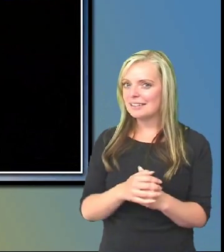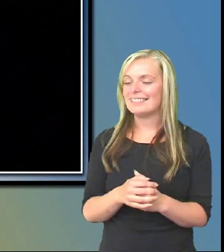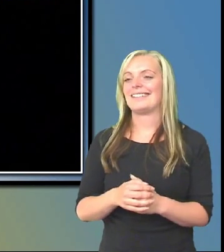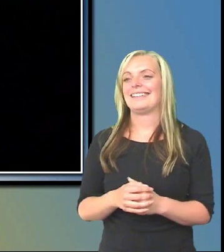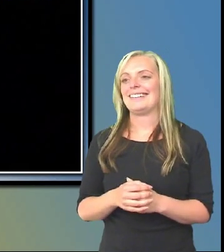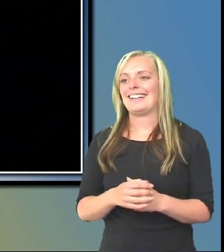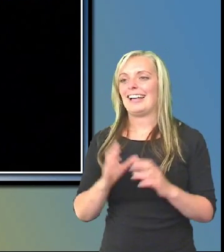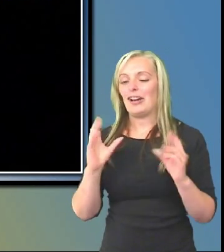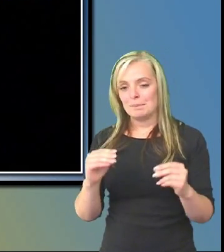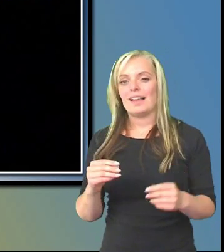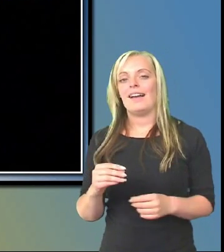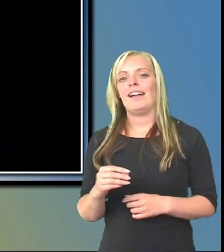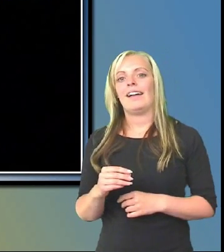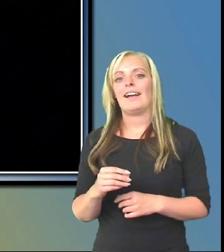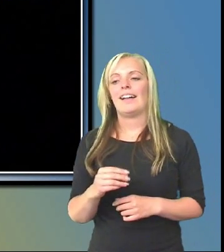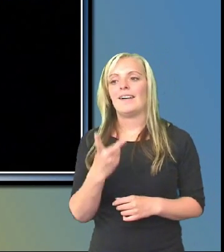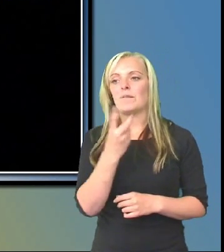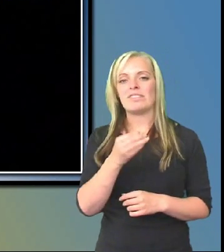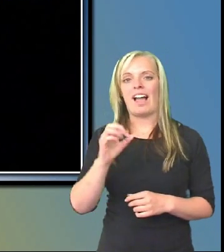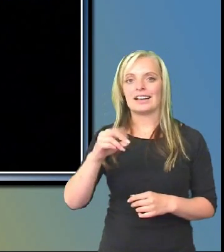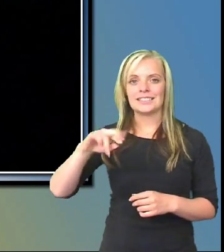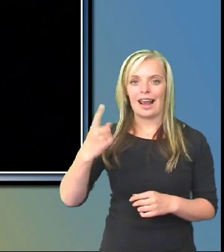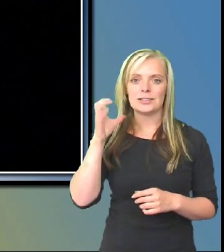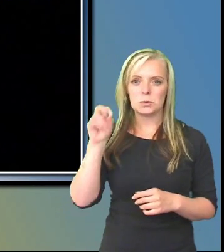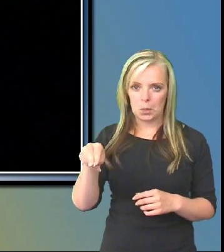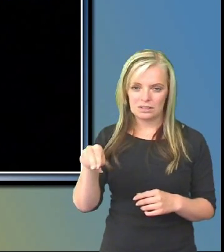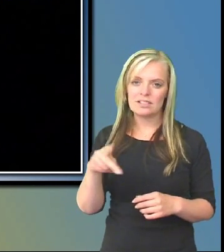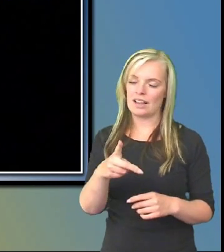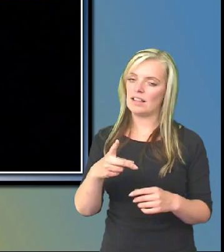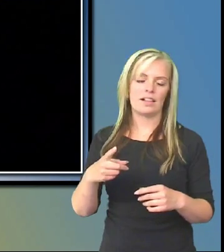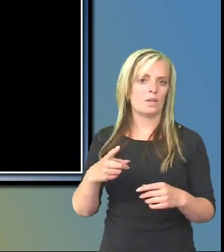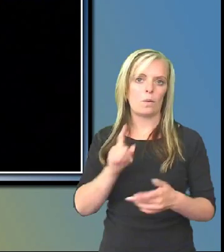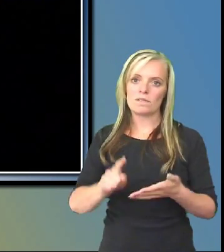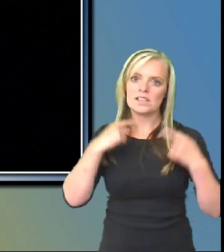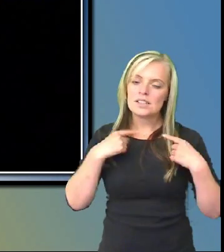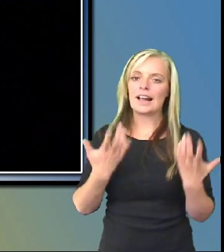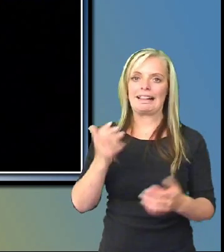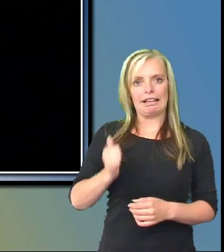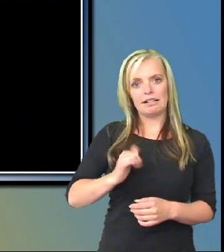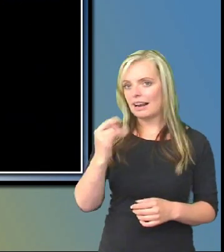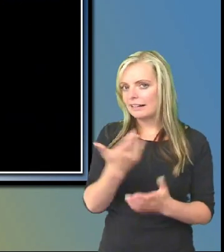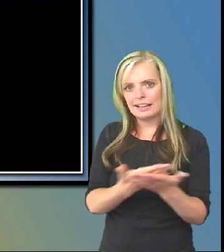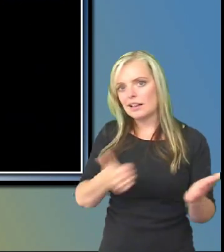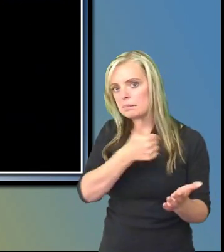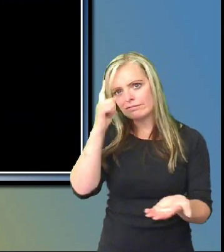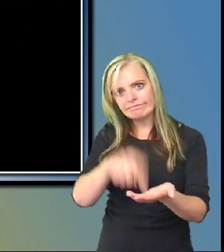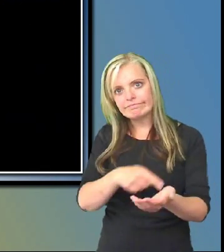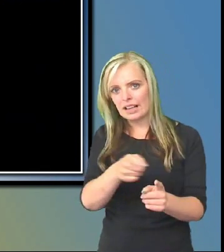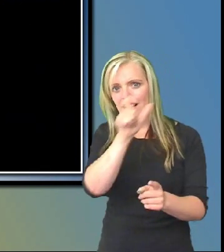Hans von Axelsson då på Handisam. Han gör ju verkligen tjatar med eftertryck om det här. Att tillgänglighet är inte bara för de människor som är funktionshindrade eller